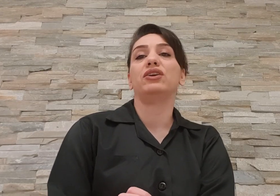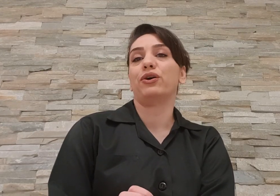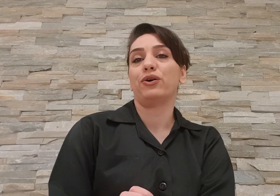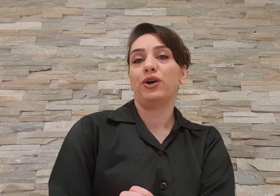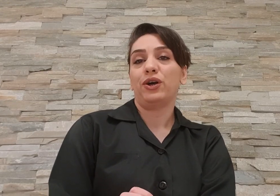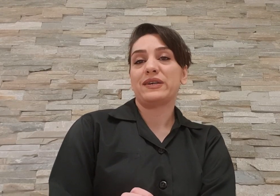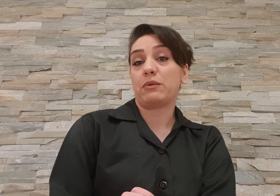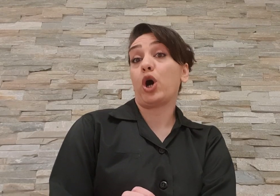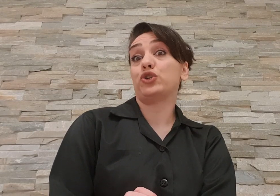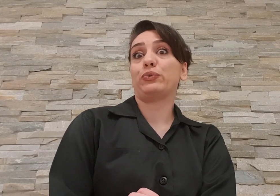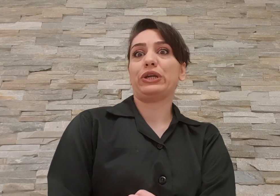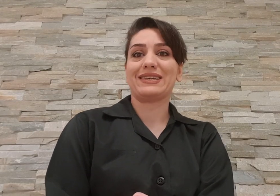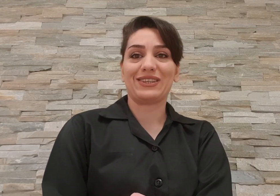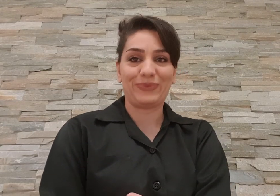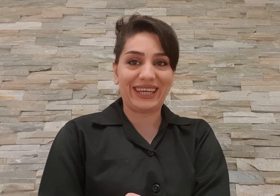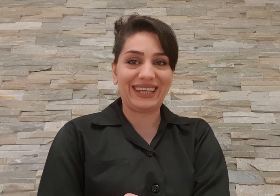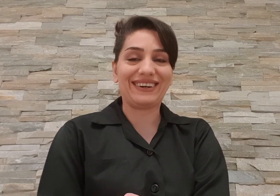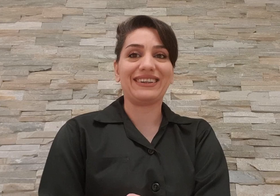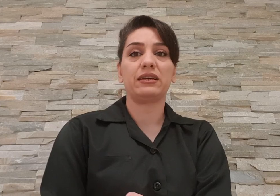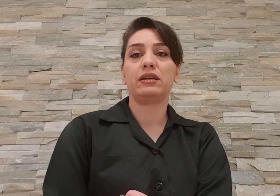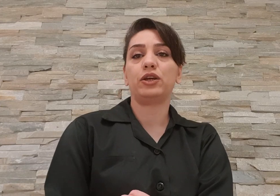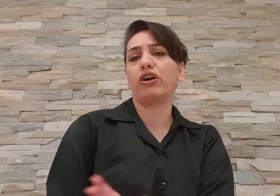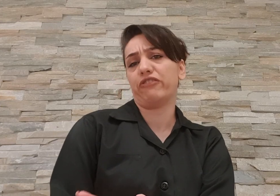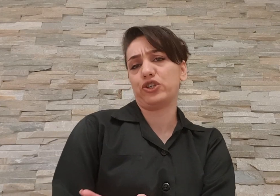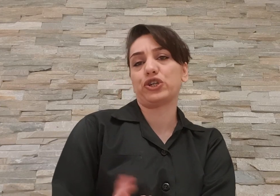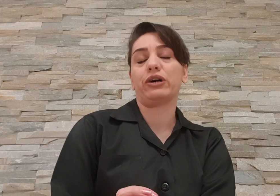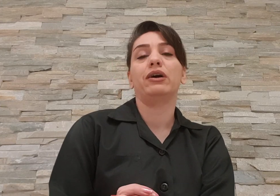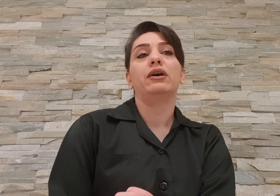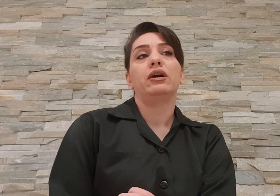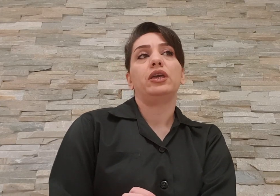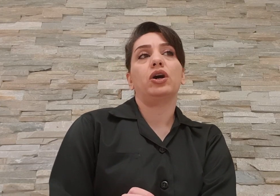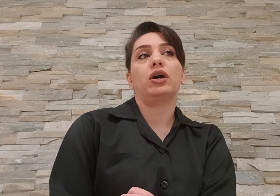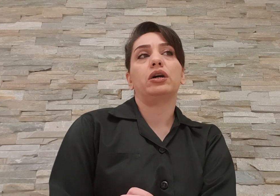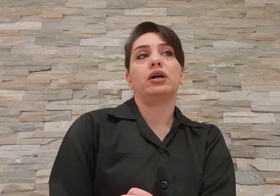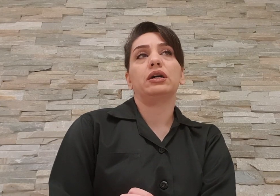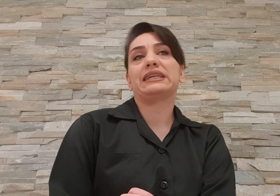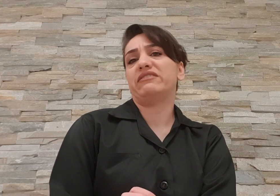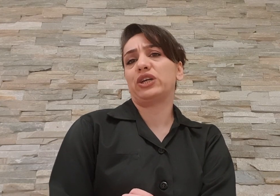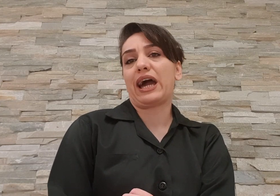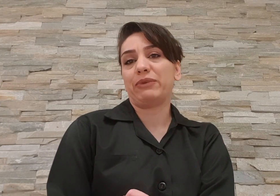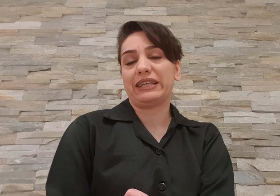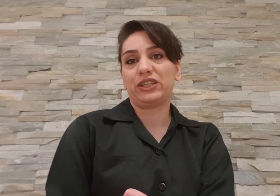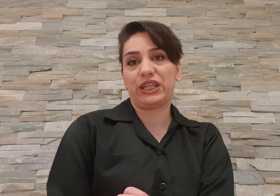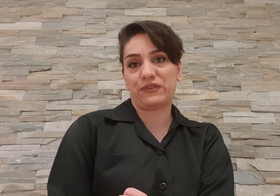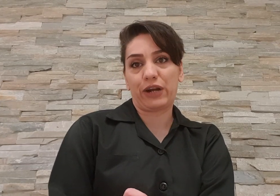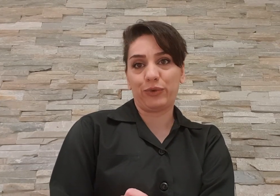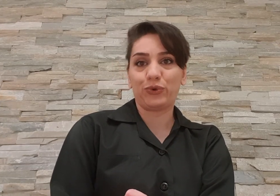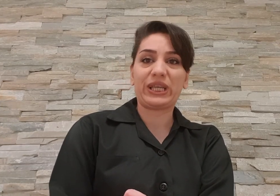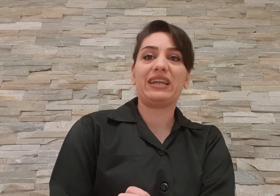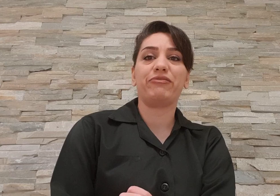یا سپاه جمهوری اسلامی ایران یا واجا یا سرویس های امنیتی کشورهای مختلف